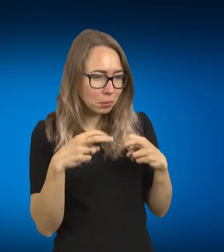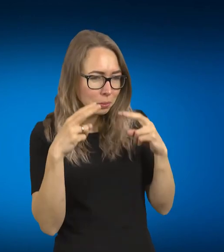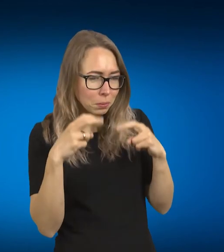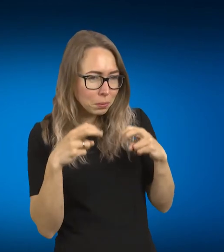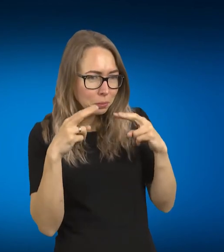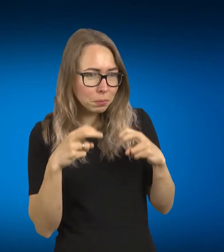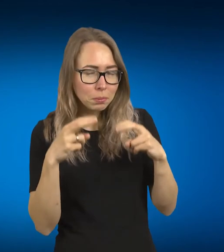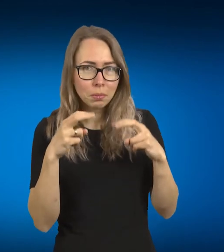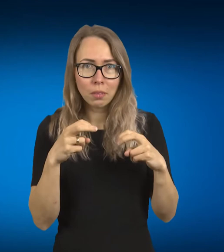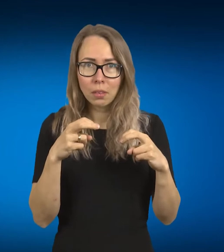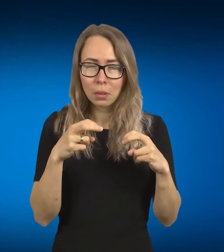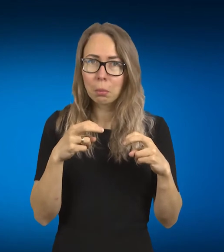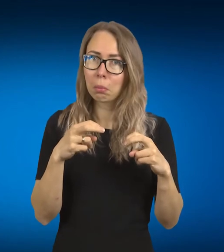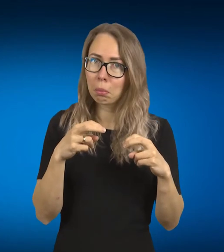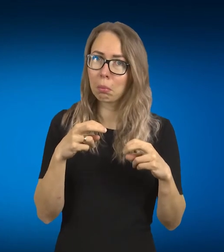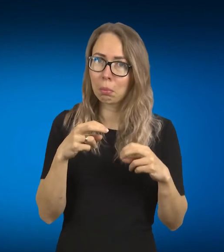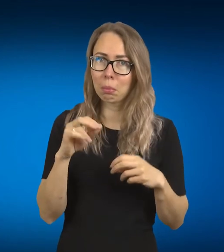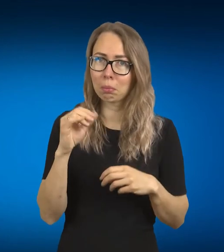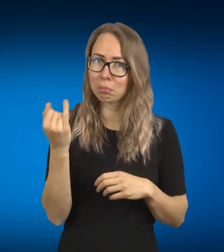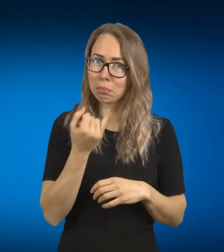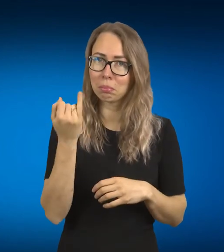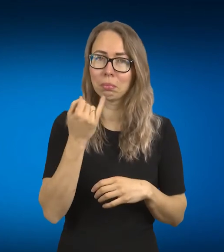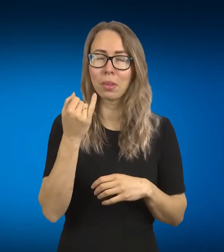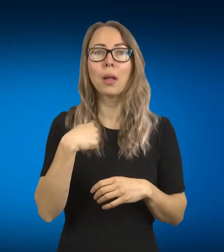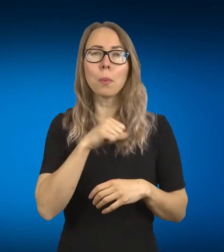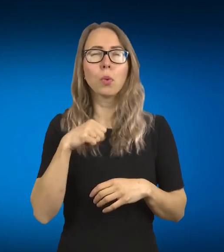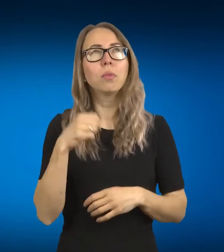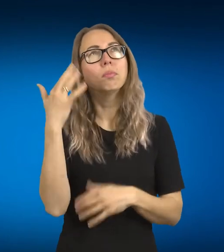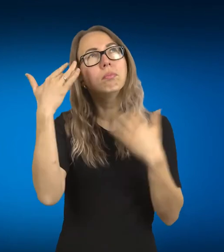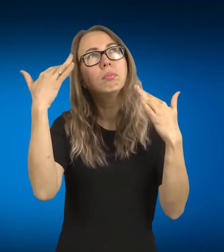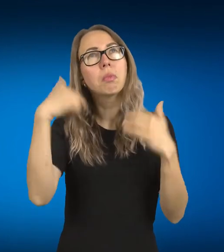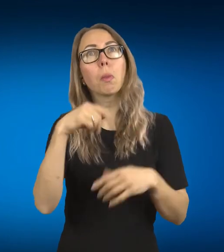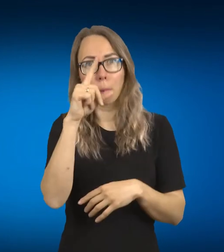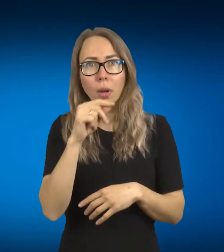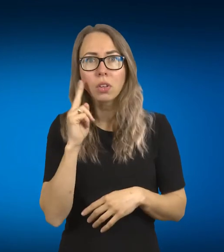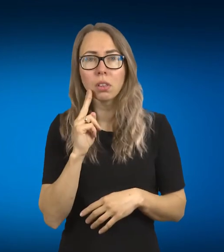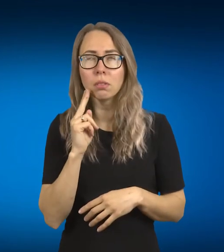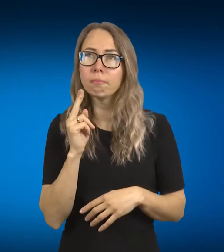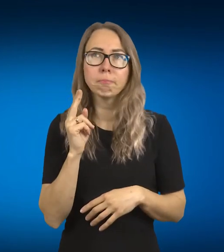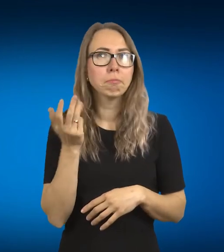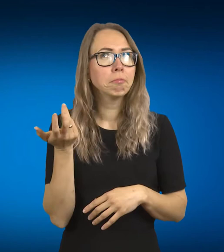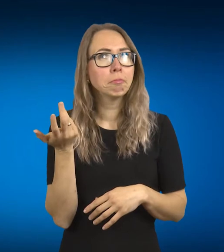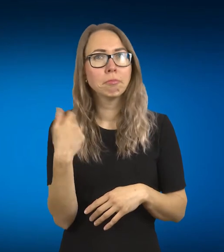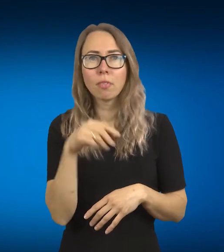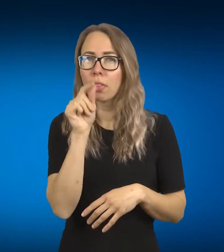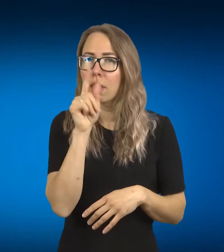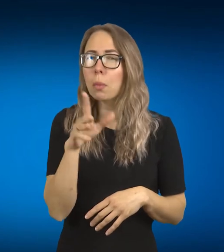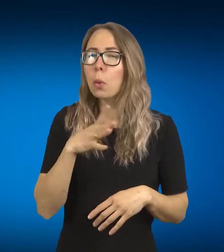padiskutavom, kad ar tu pažįsti tokių žmonių? Ne, nepažįstu, ne vieno, gal ten kažkur